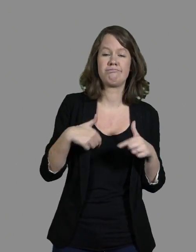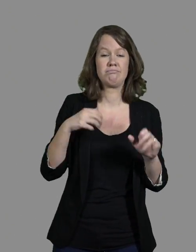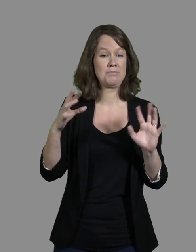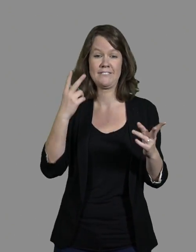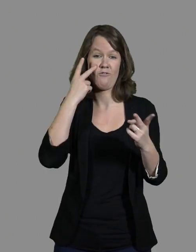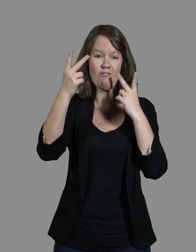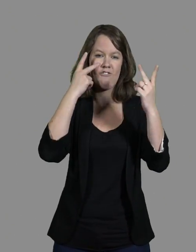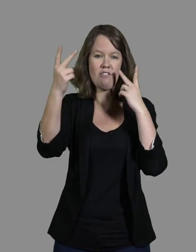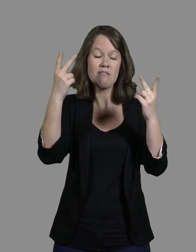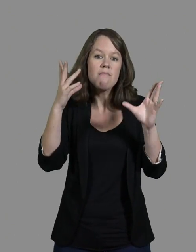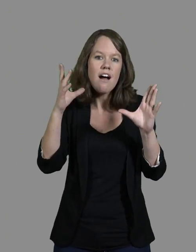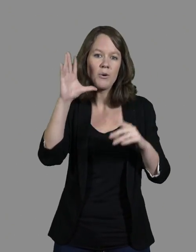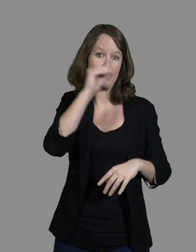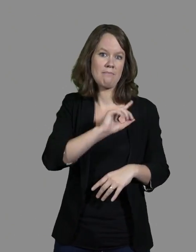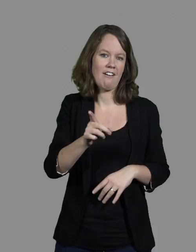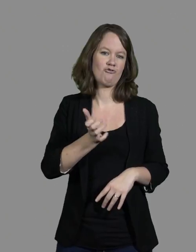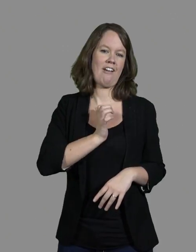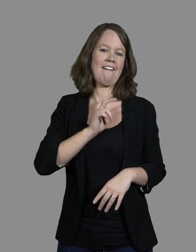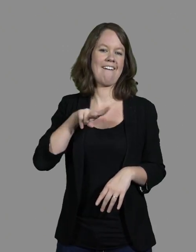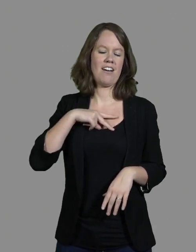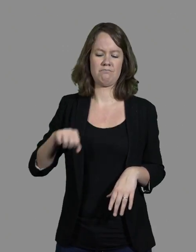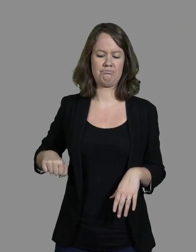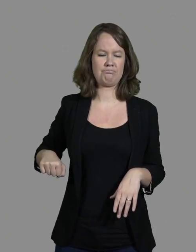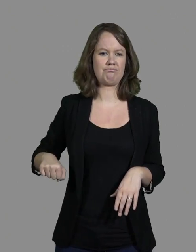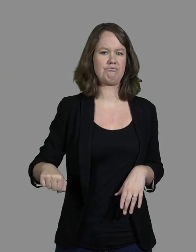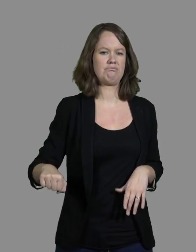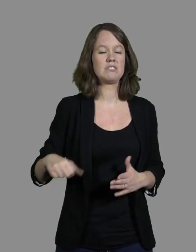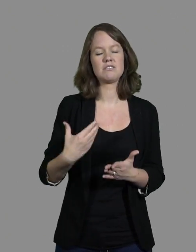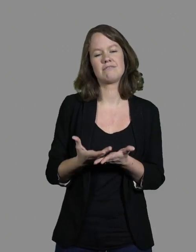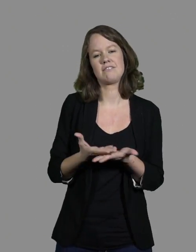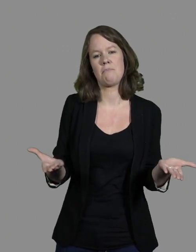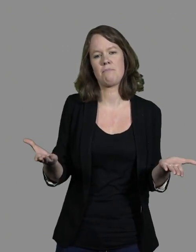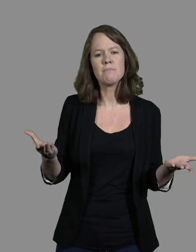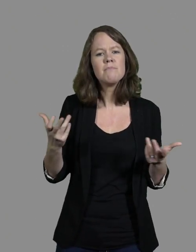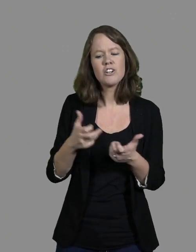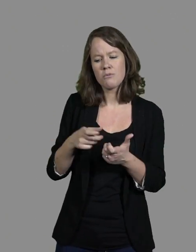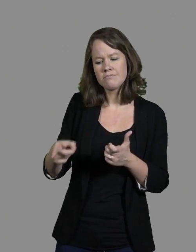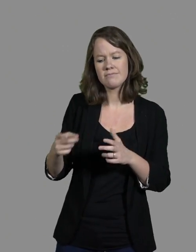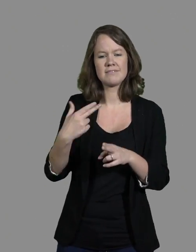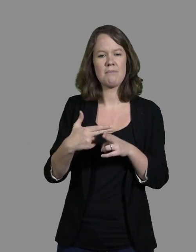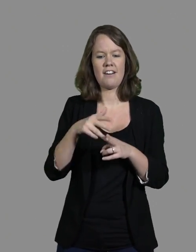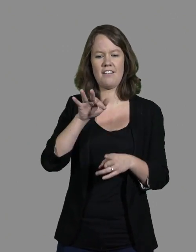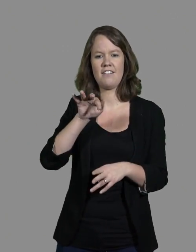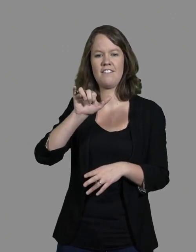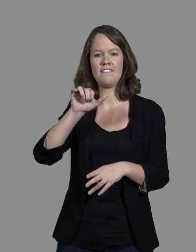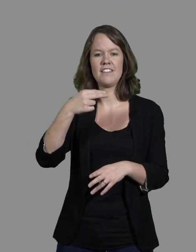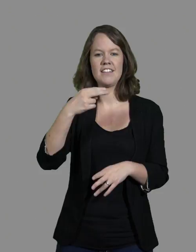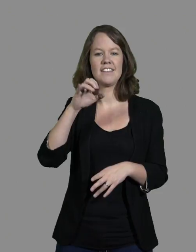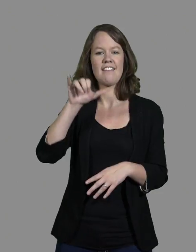que j'ai mon chien guide. Donc, c'est encore plus simple. Là, par exemple, Finet est arrivé quand moi, j'ai monté mon association.